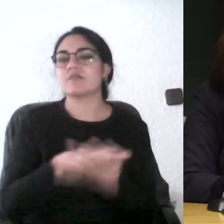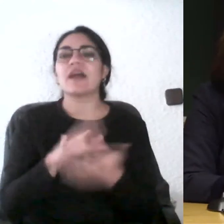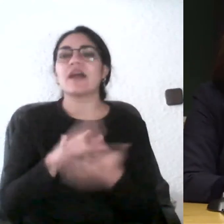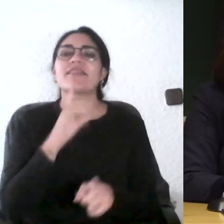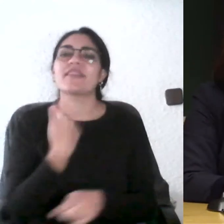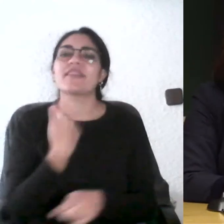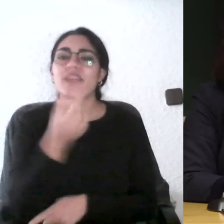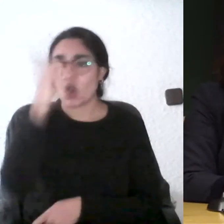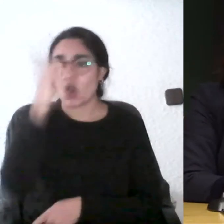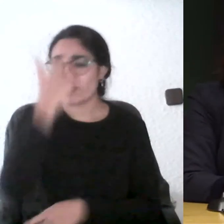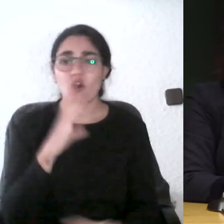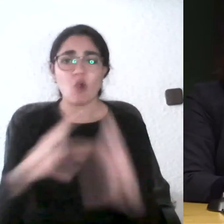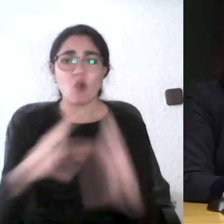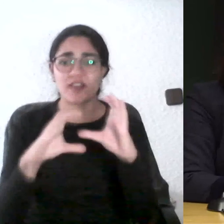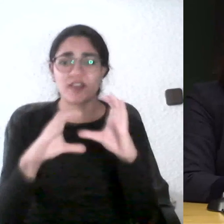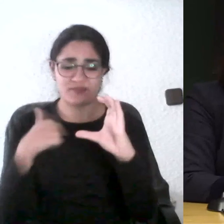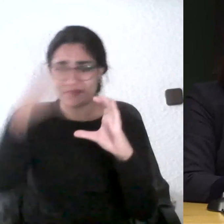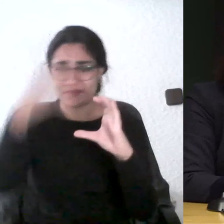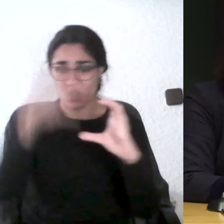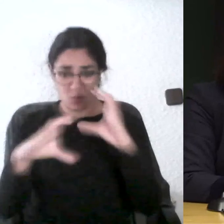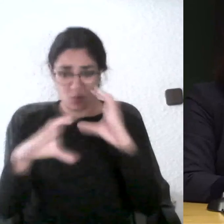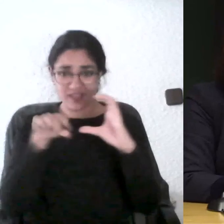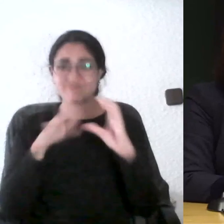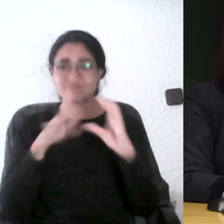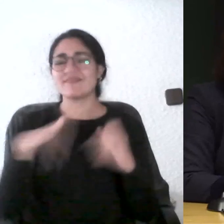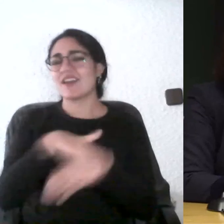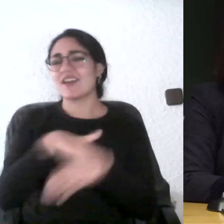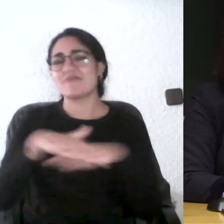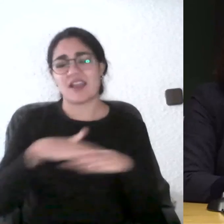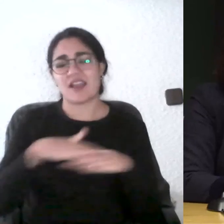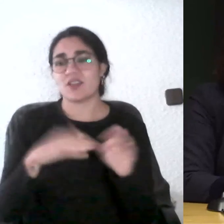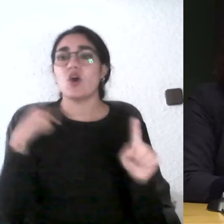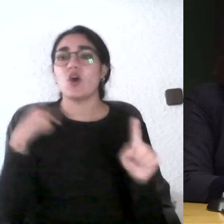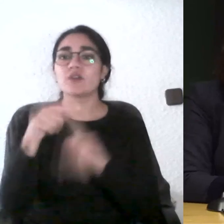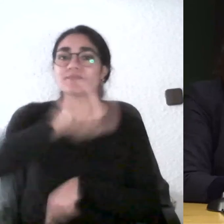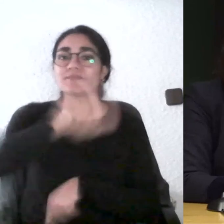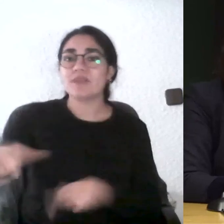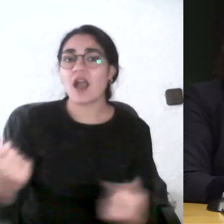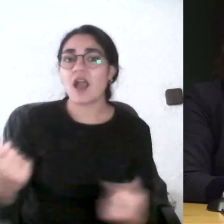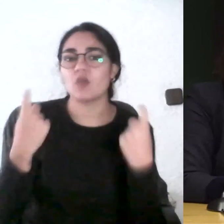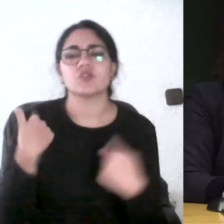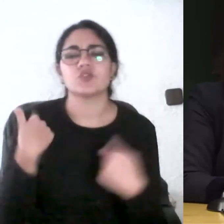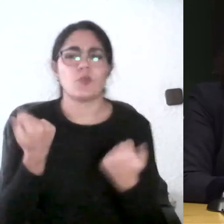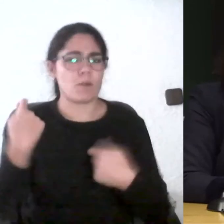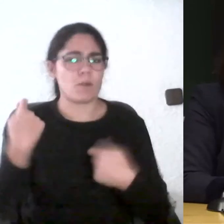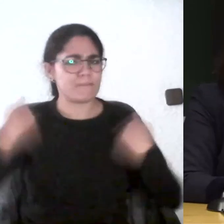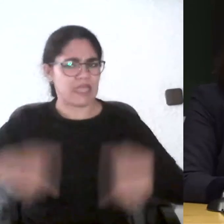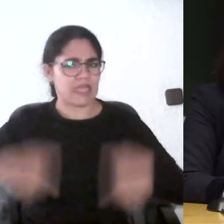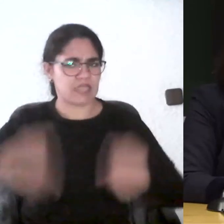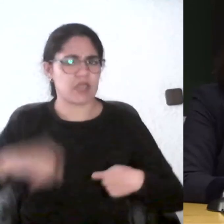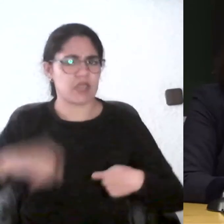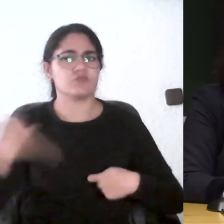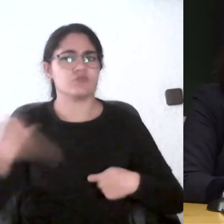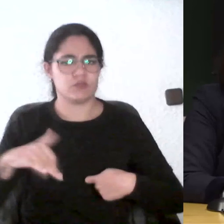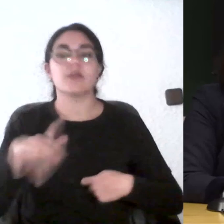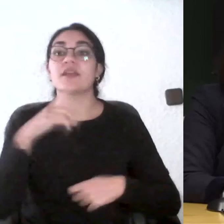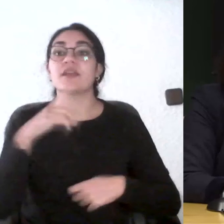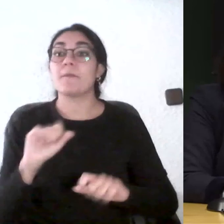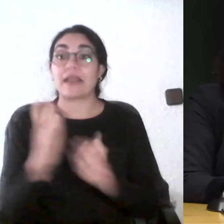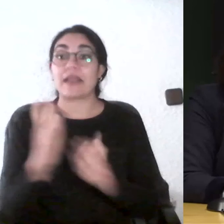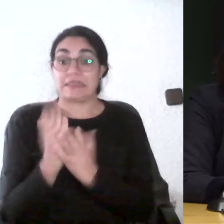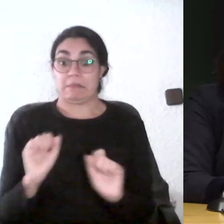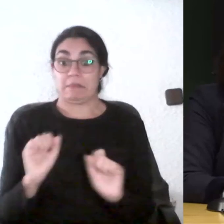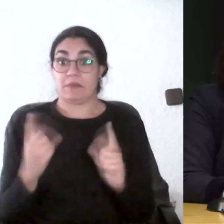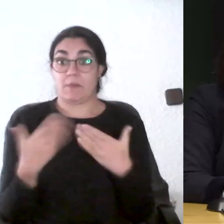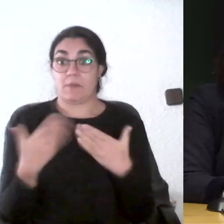esencial y ahí quiero llamar un poco la atención de los alumnos yo soy muy pesada se lo digo a mis alumnos el primer día de clase y le hago una